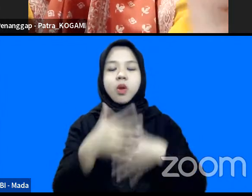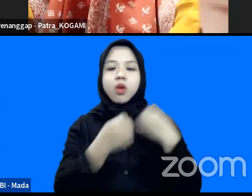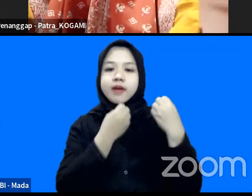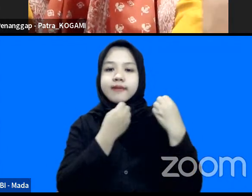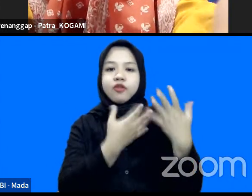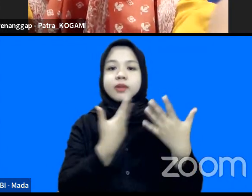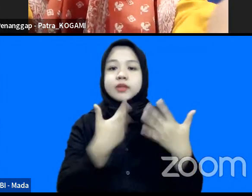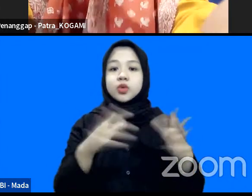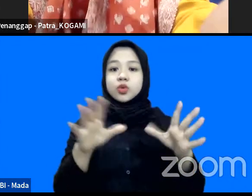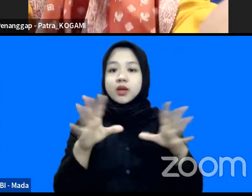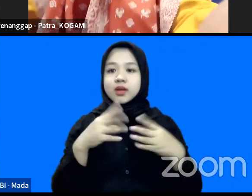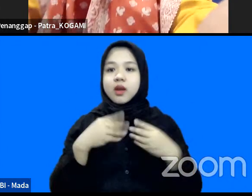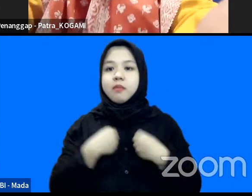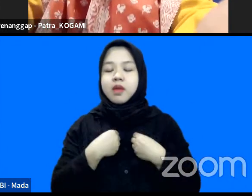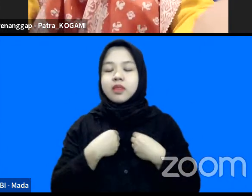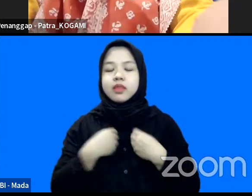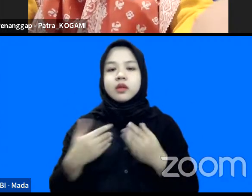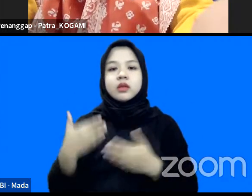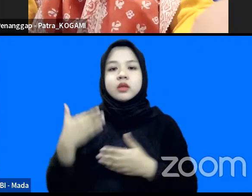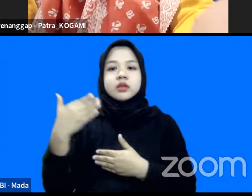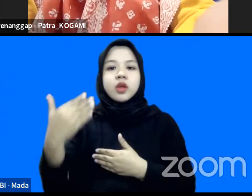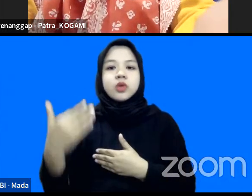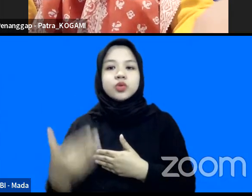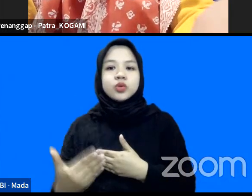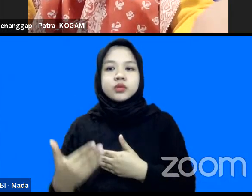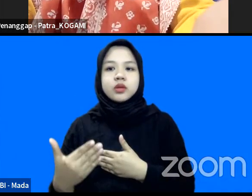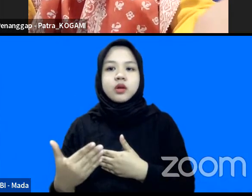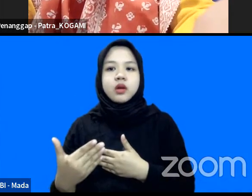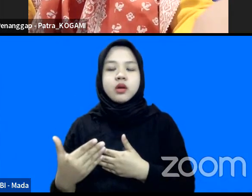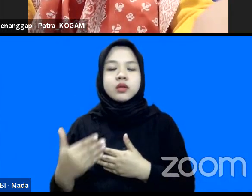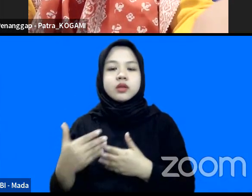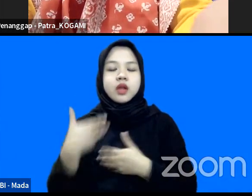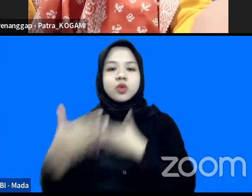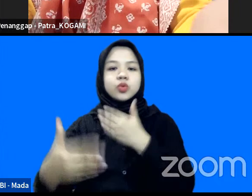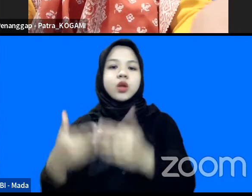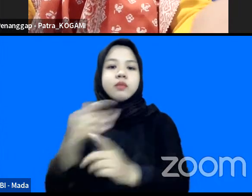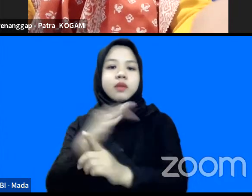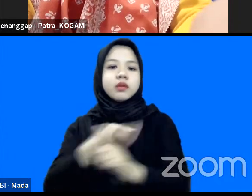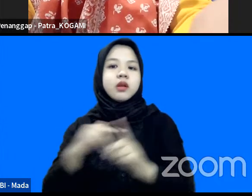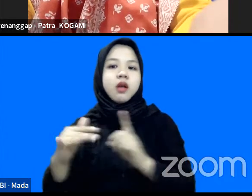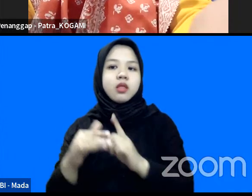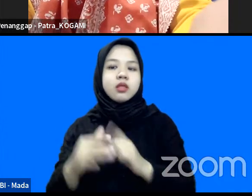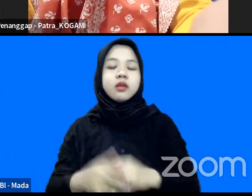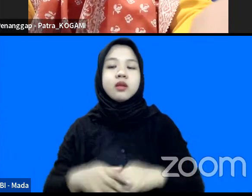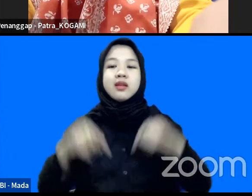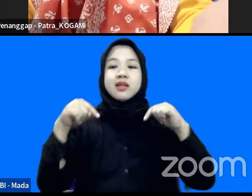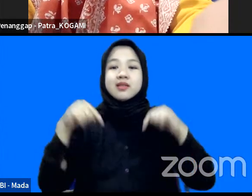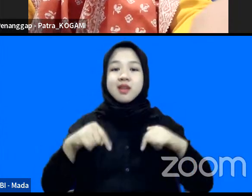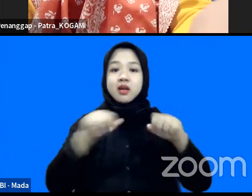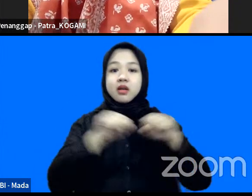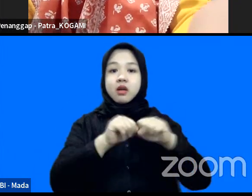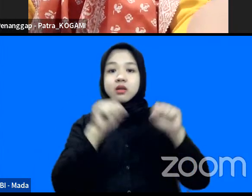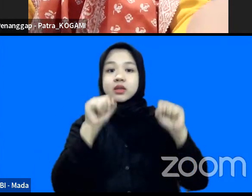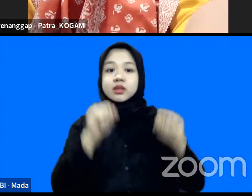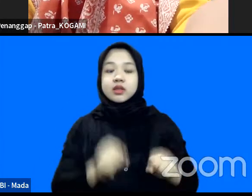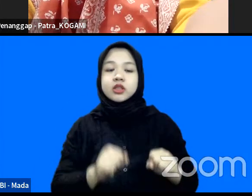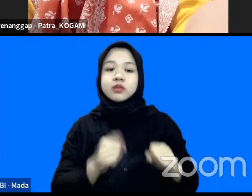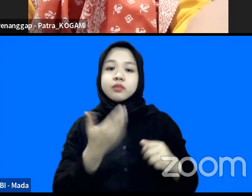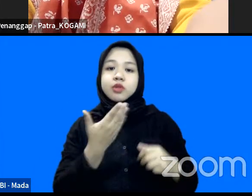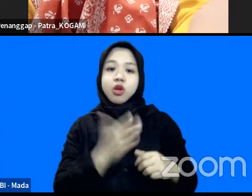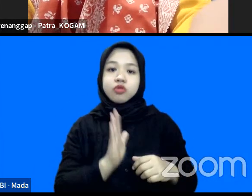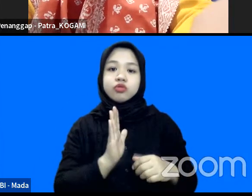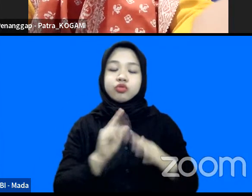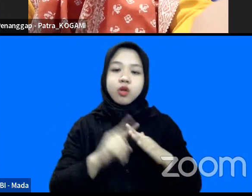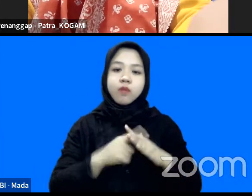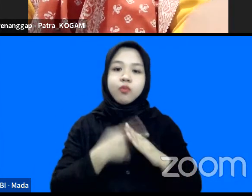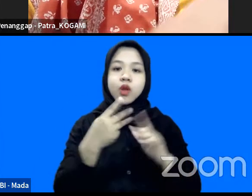diperoleh untuk kemudian dilanjutkan kepada masyarakat dan sekarang juga sepertinya sistem itu juga sudah dimulai